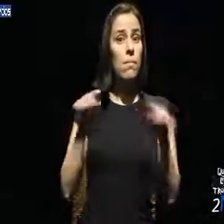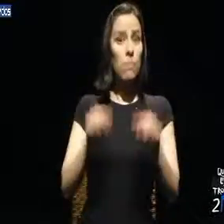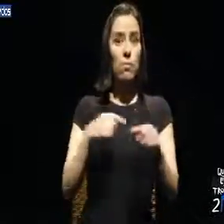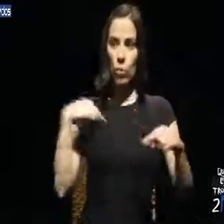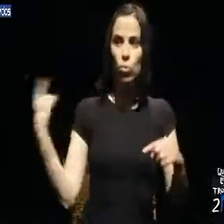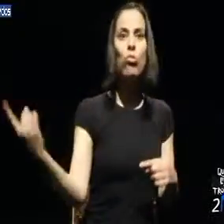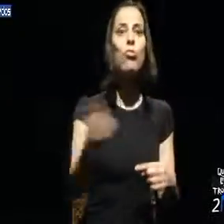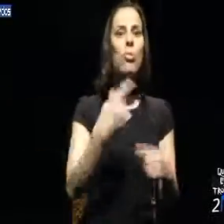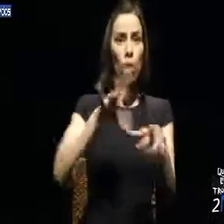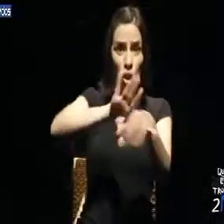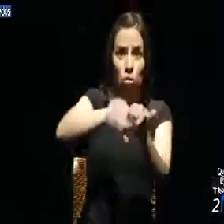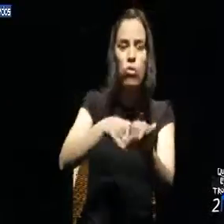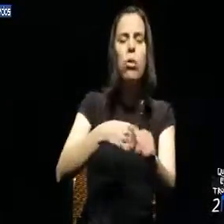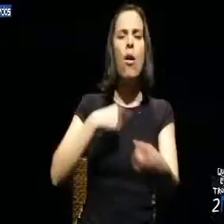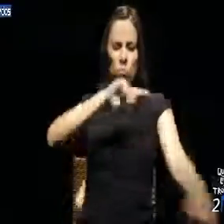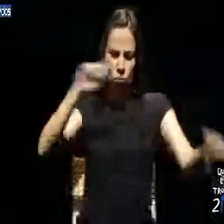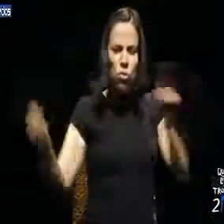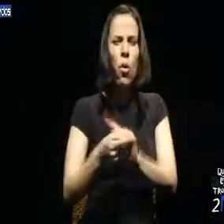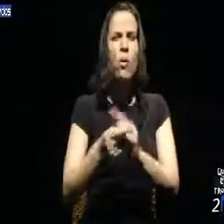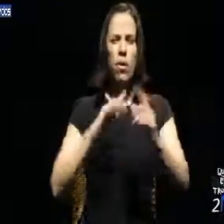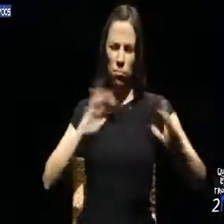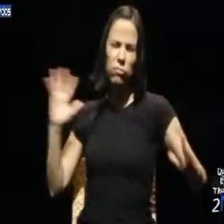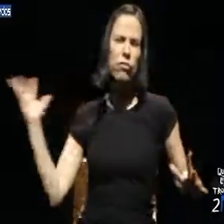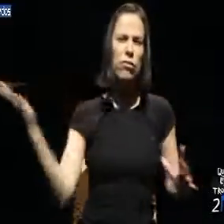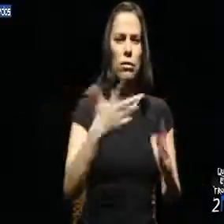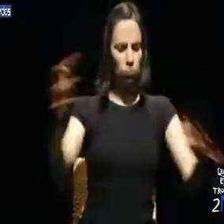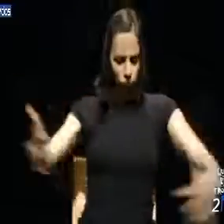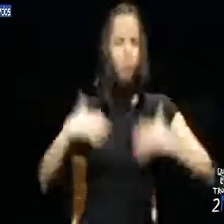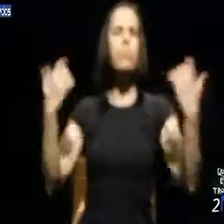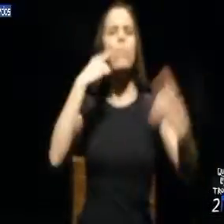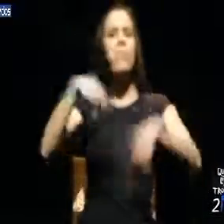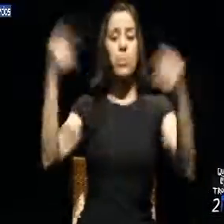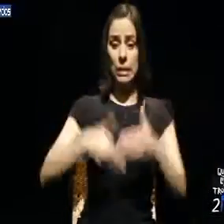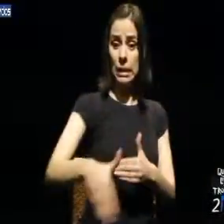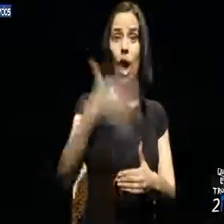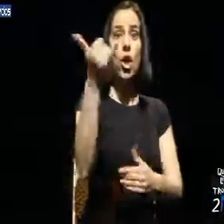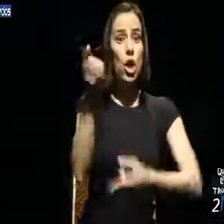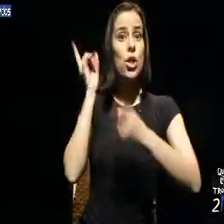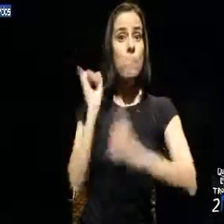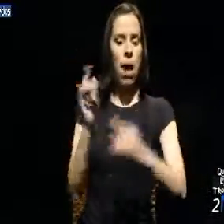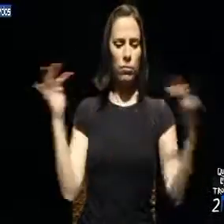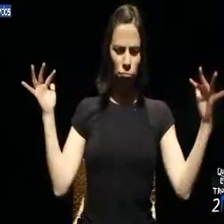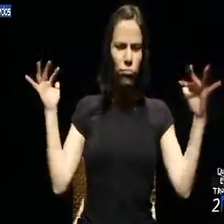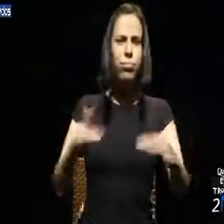onda que tudo destrói, vamos opor a onda gigante da nossa indignação. E no dia 2 de Março, encheremos de novo as ruas.